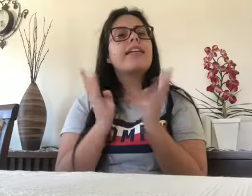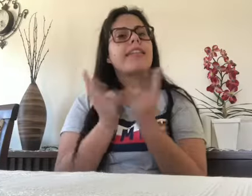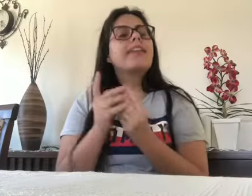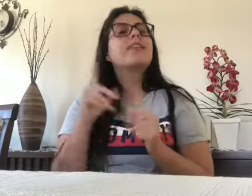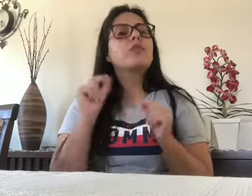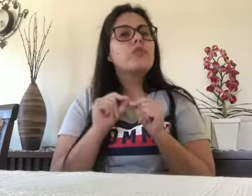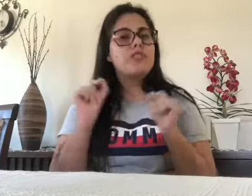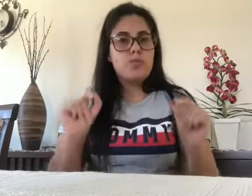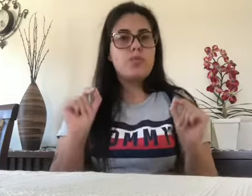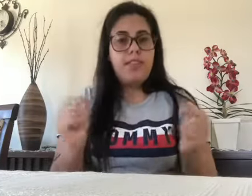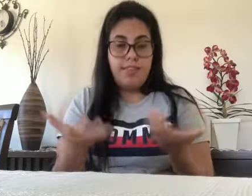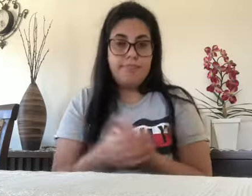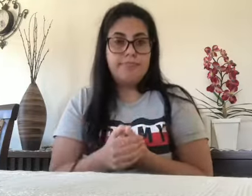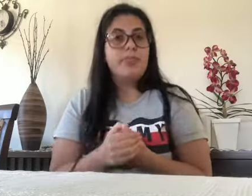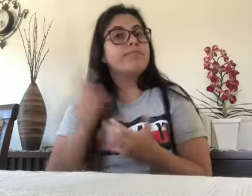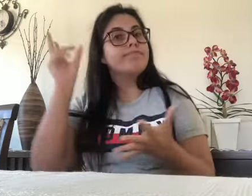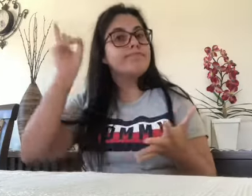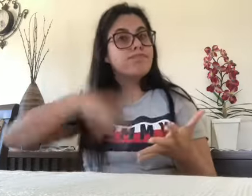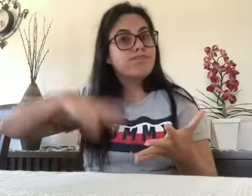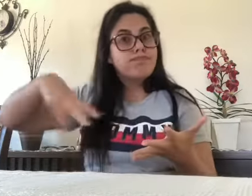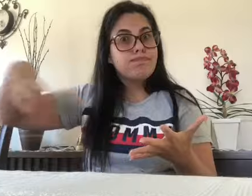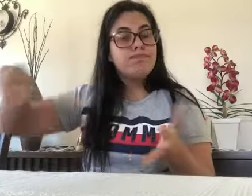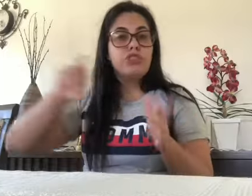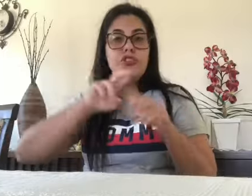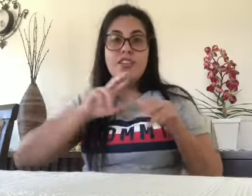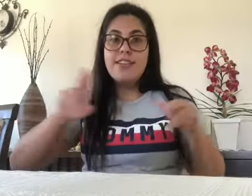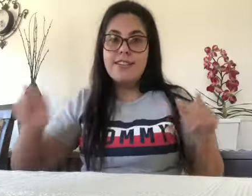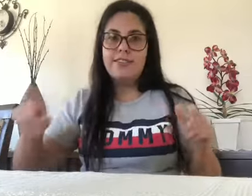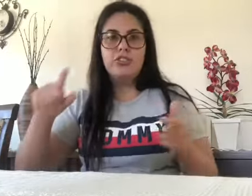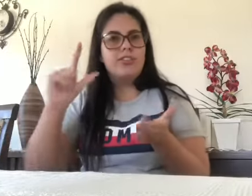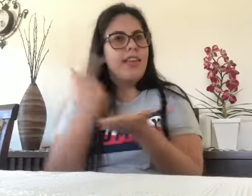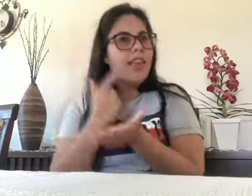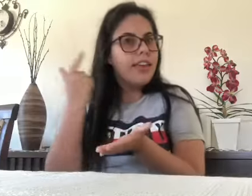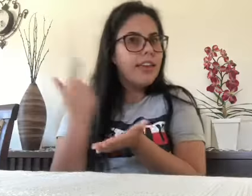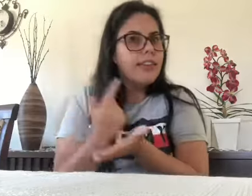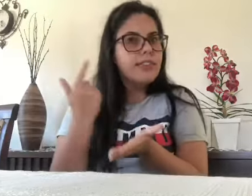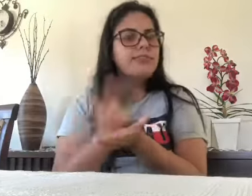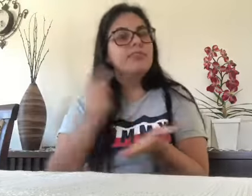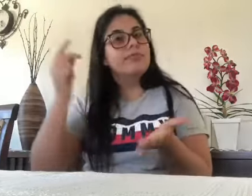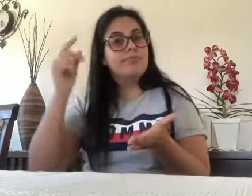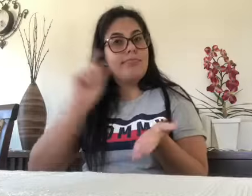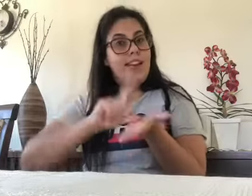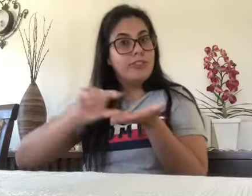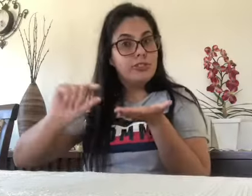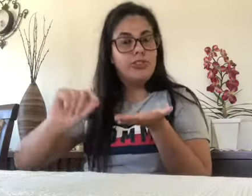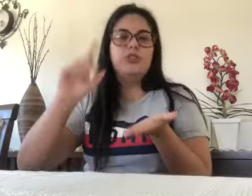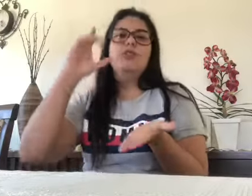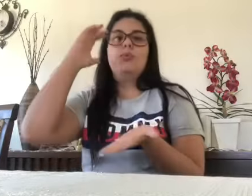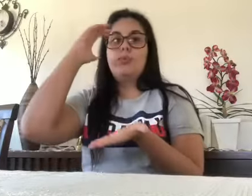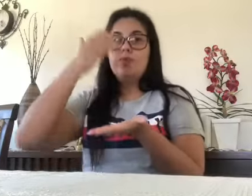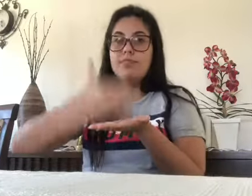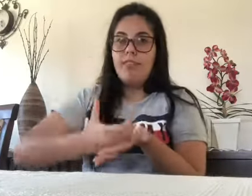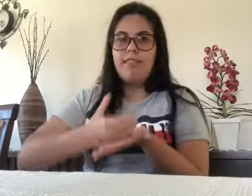O que eu estou fazendo nessa quarentena? Estou lendo diversos livros, artigos,